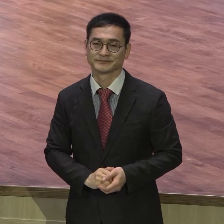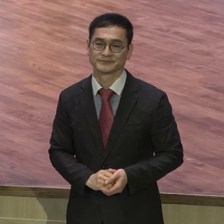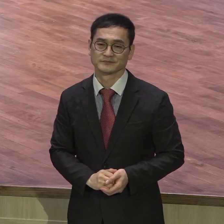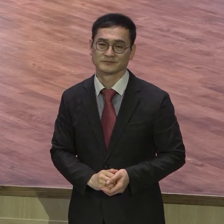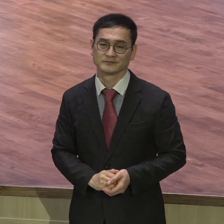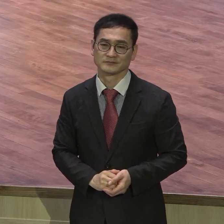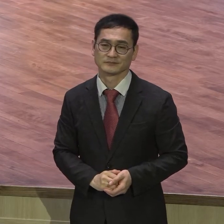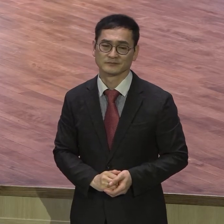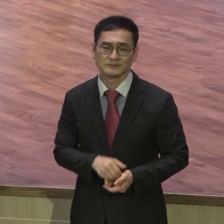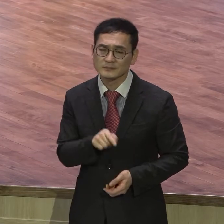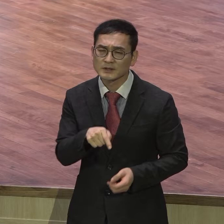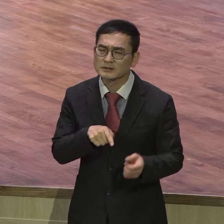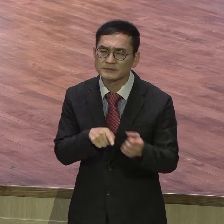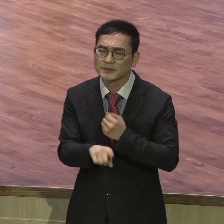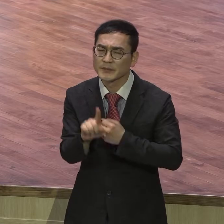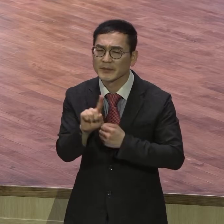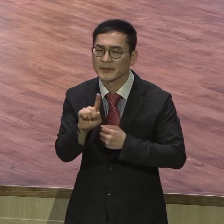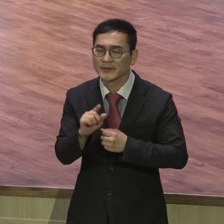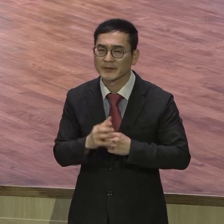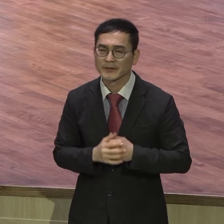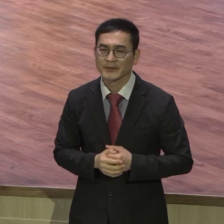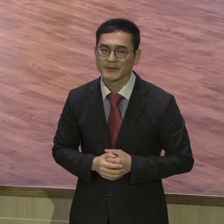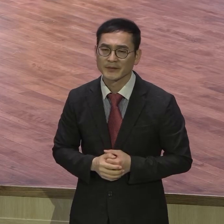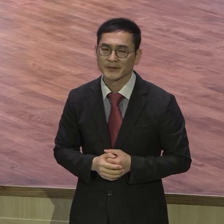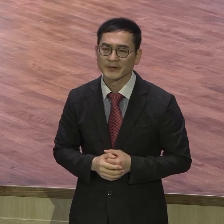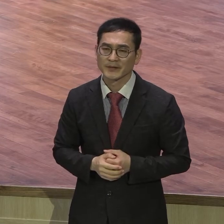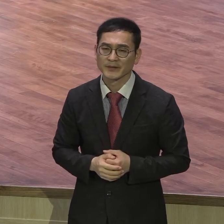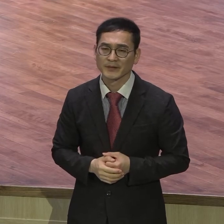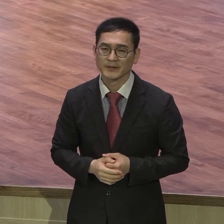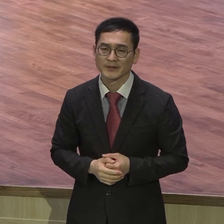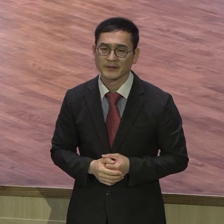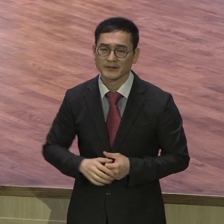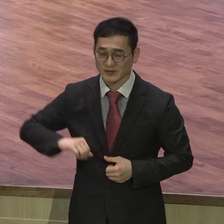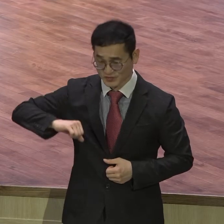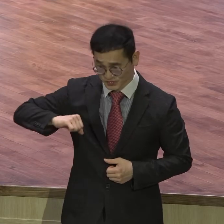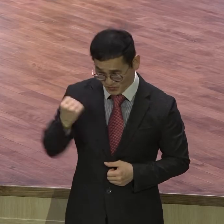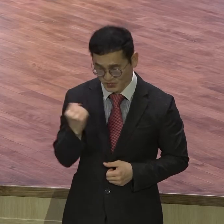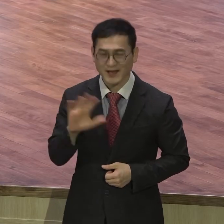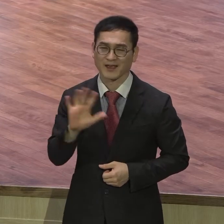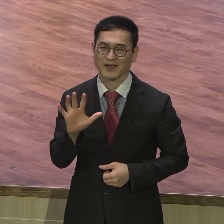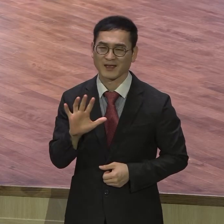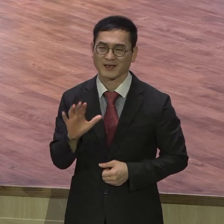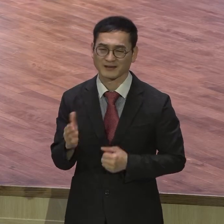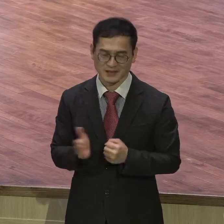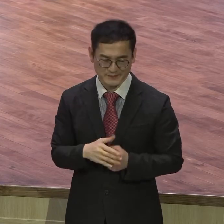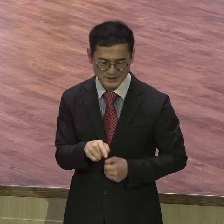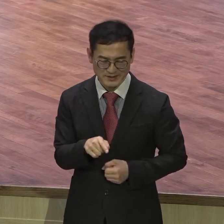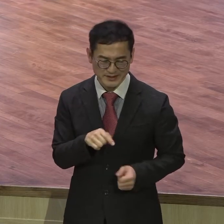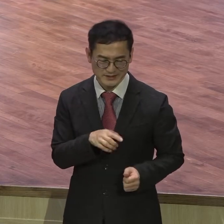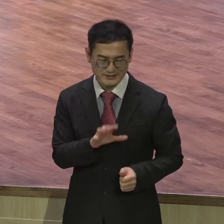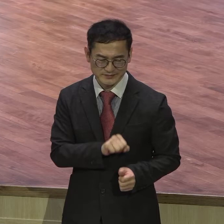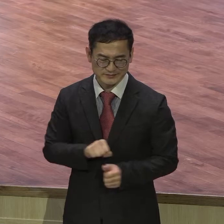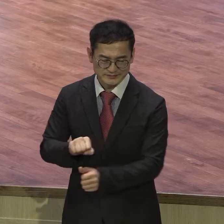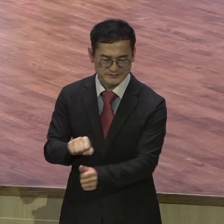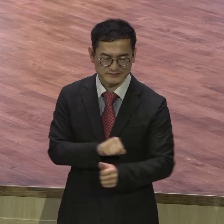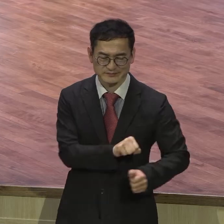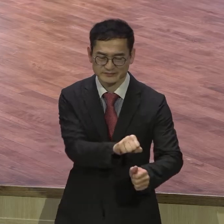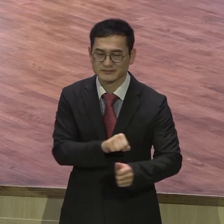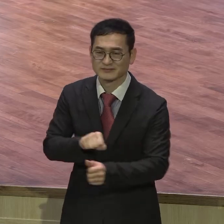이것이 뭘 의미합니까? 바로 불순종의 대가예요. 불순종. 불순종의 대가. 이것이